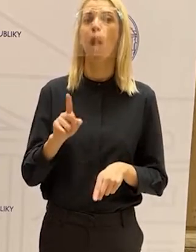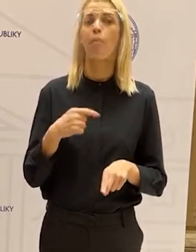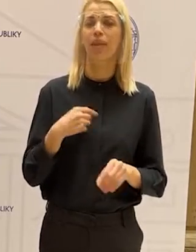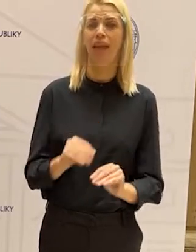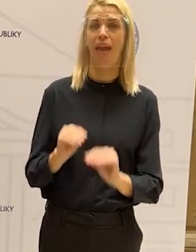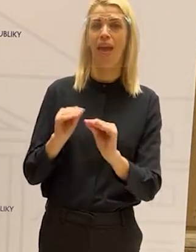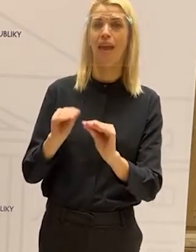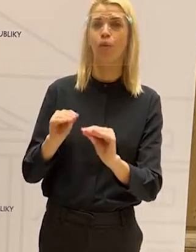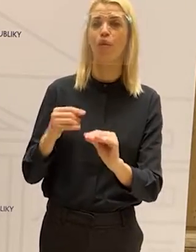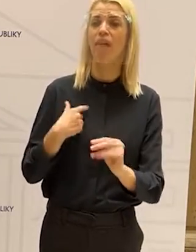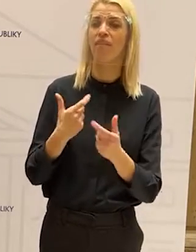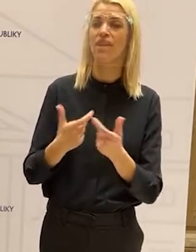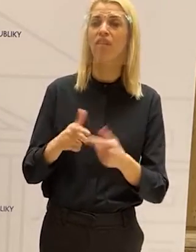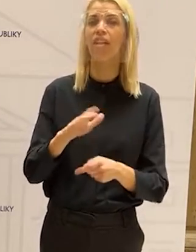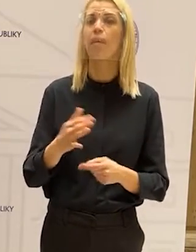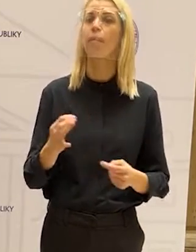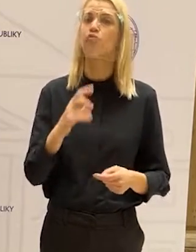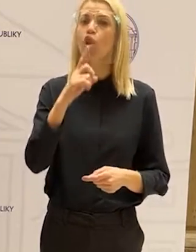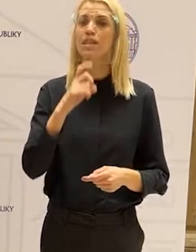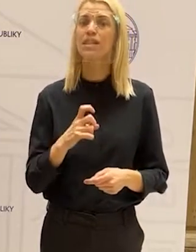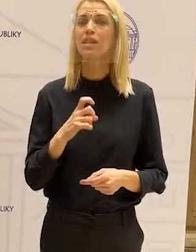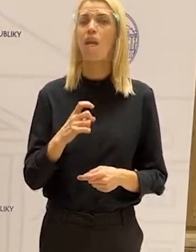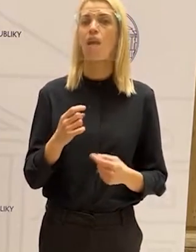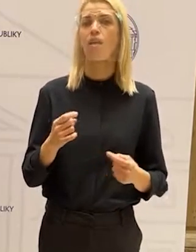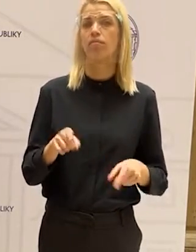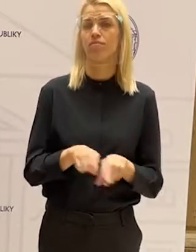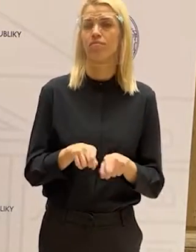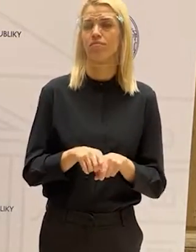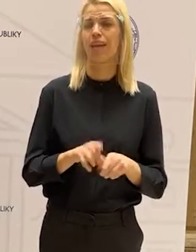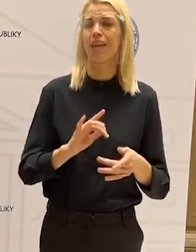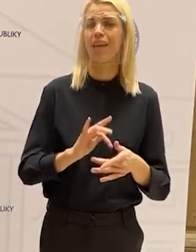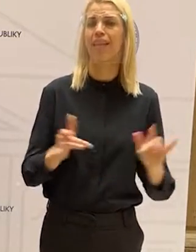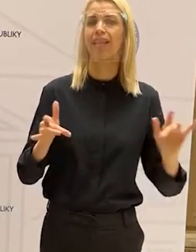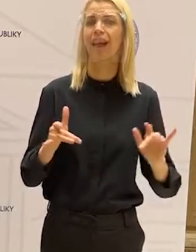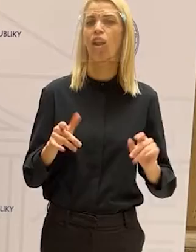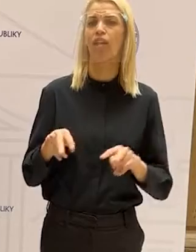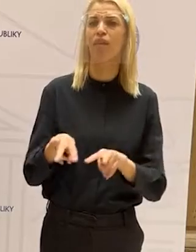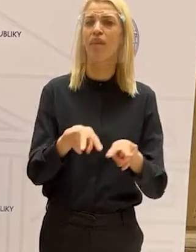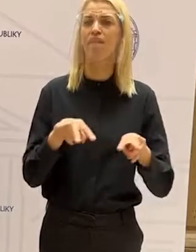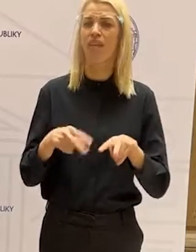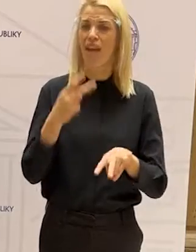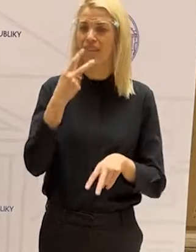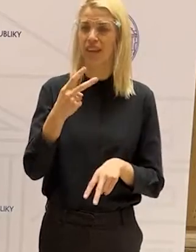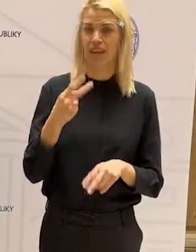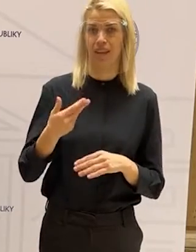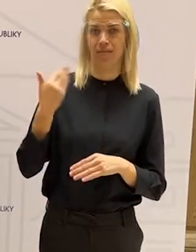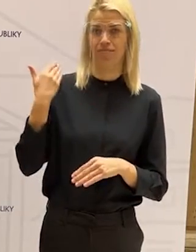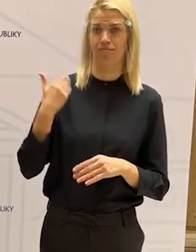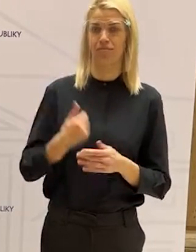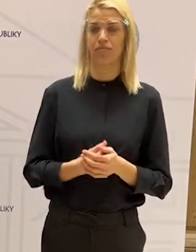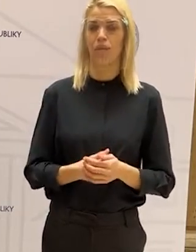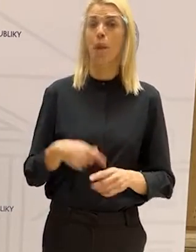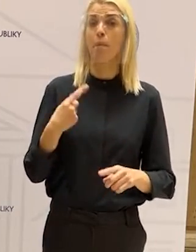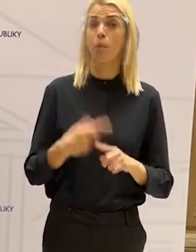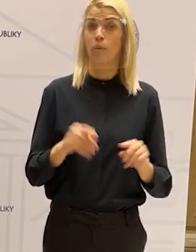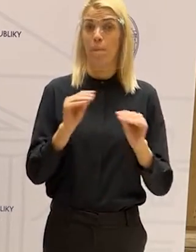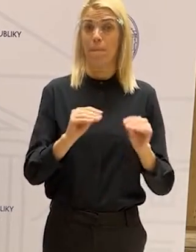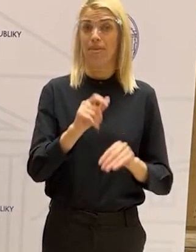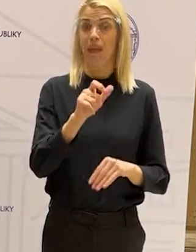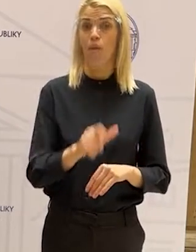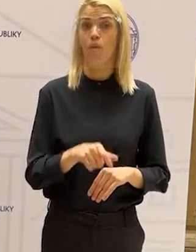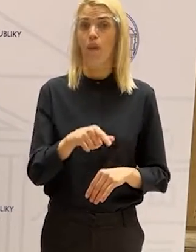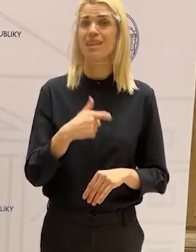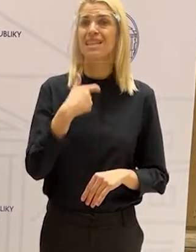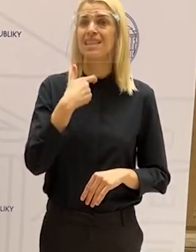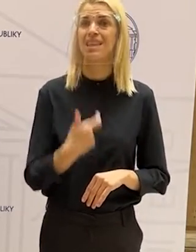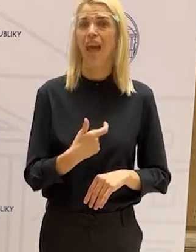edukovaní, svojimi potrebujeme svetlovať, prečo je zle takto. Áno. ... ... Ale zároveň máme aj pedagogov, ktorý sú